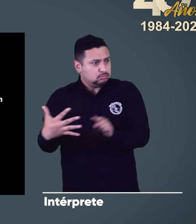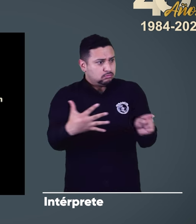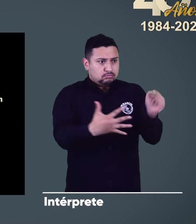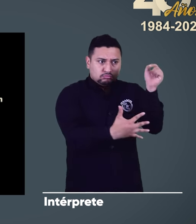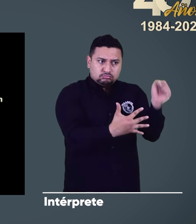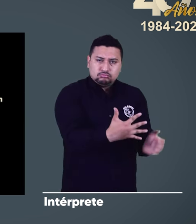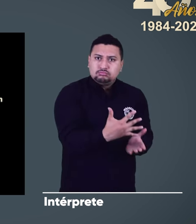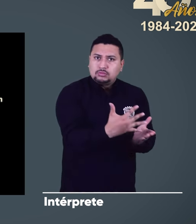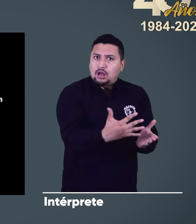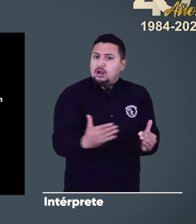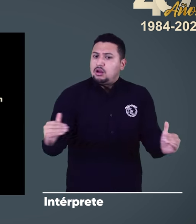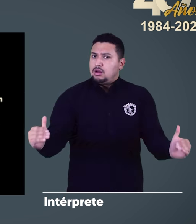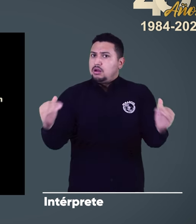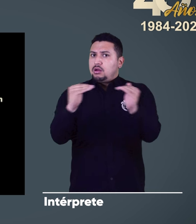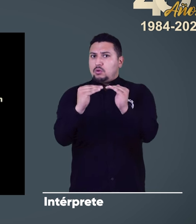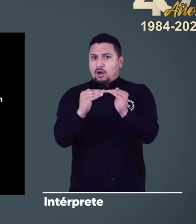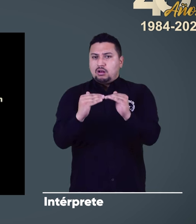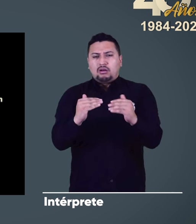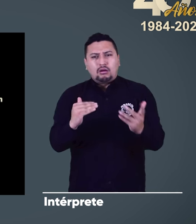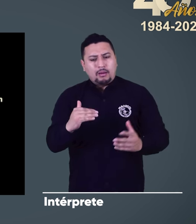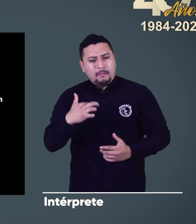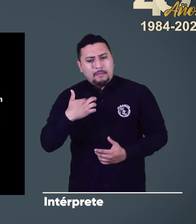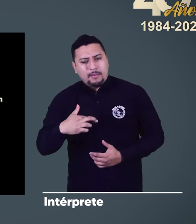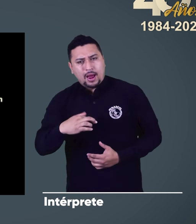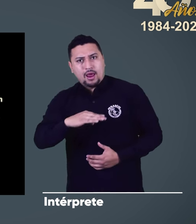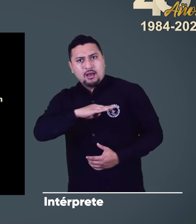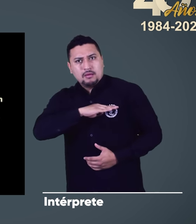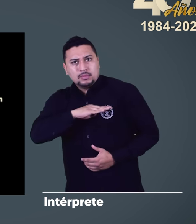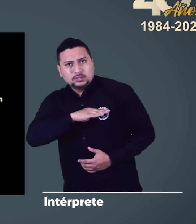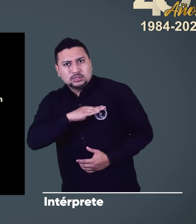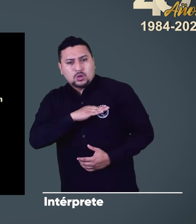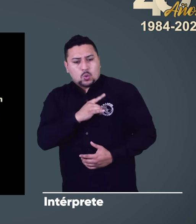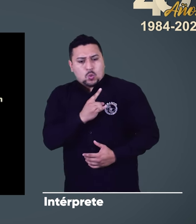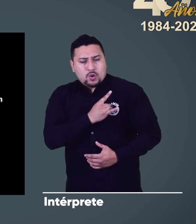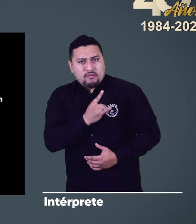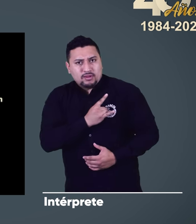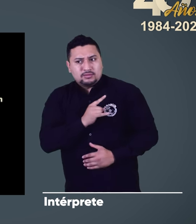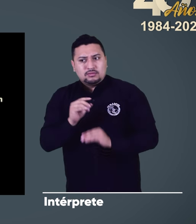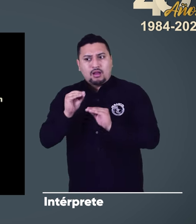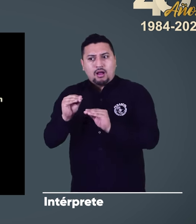en general, en sus aspectos primarios, secundarios, universitarios y de capacitación.